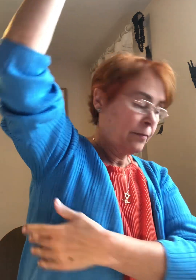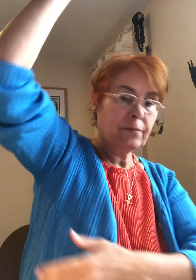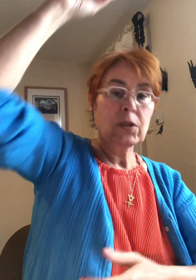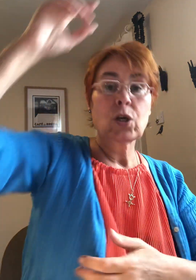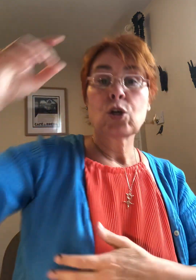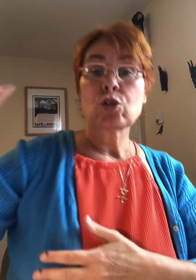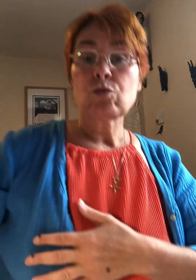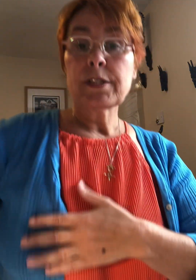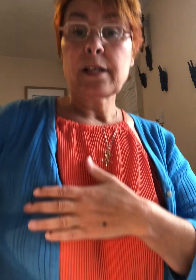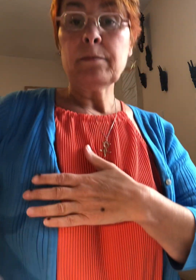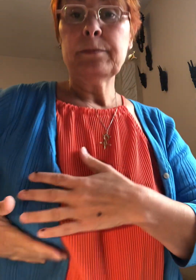sous le sein